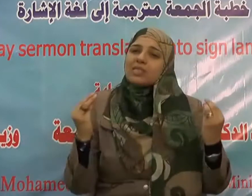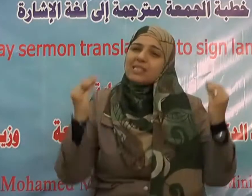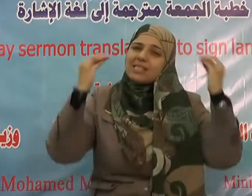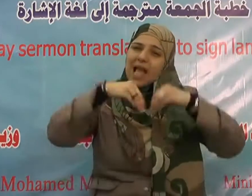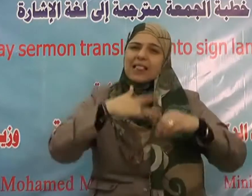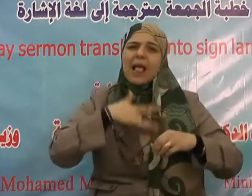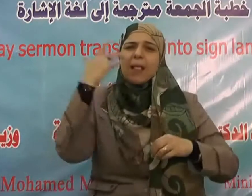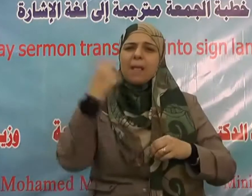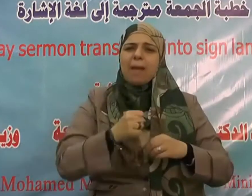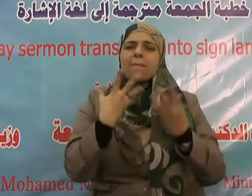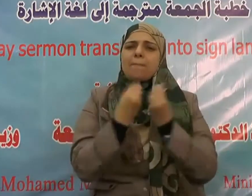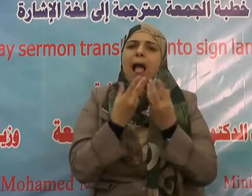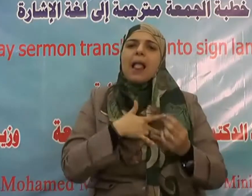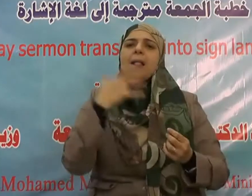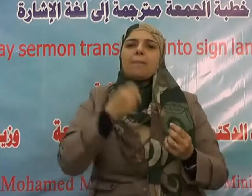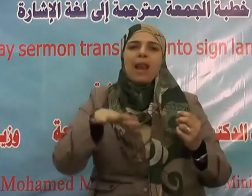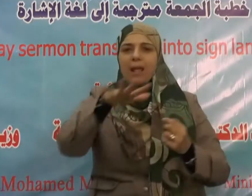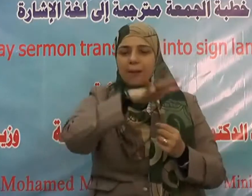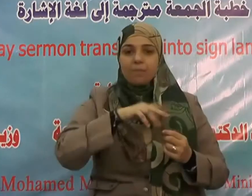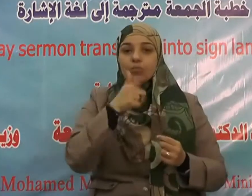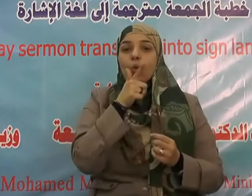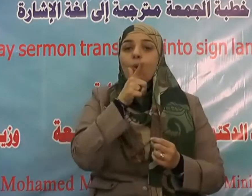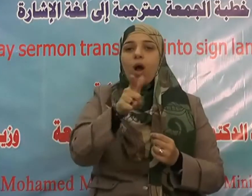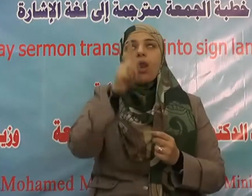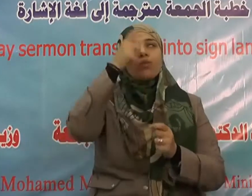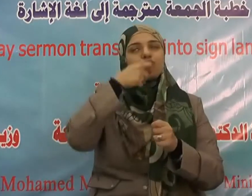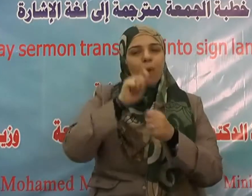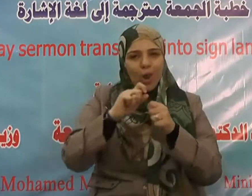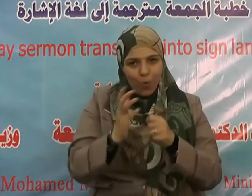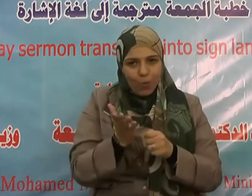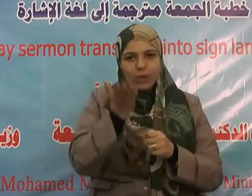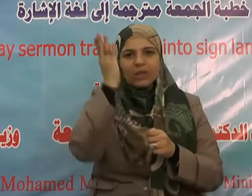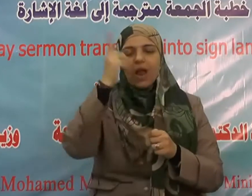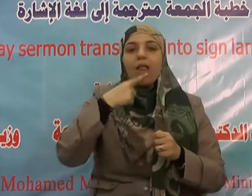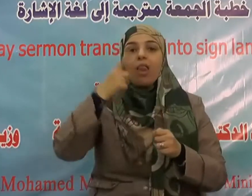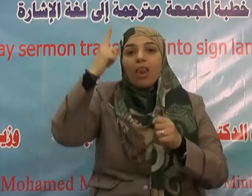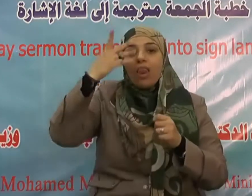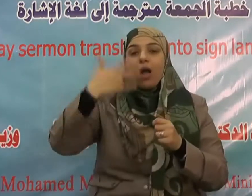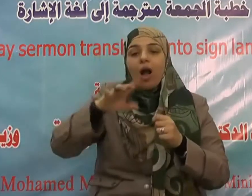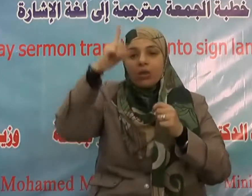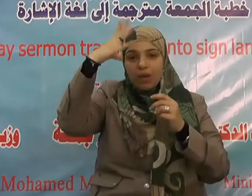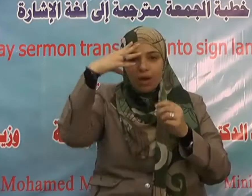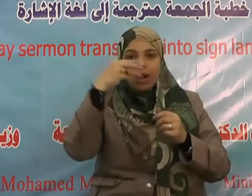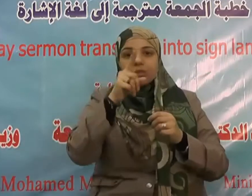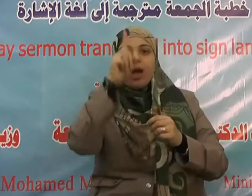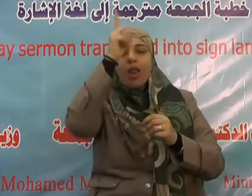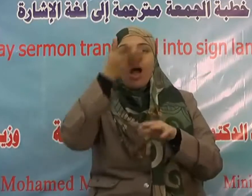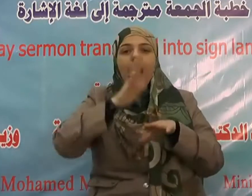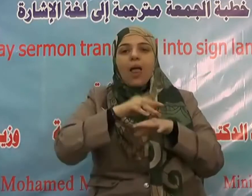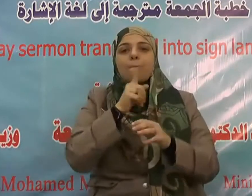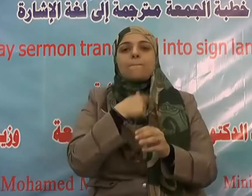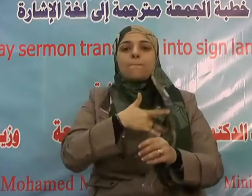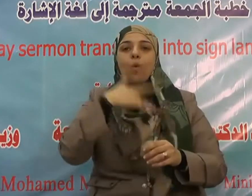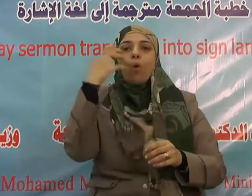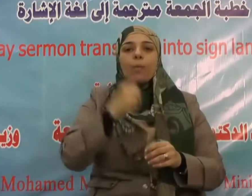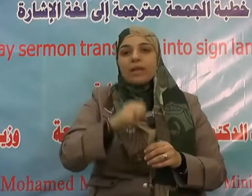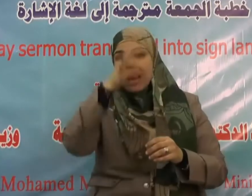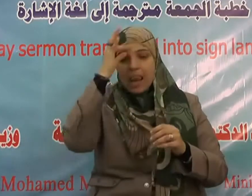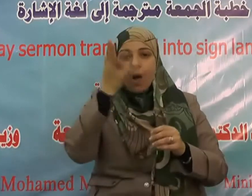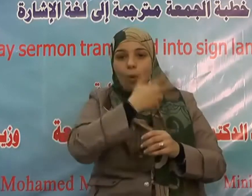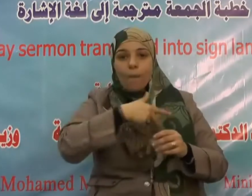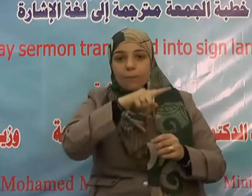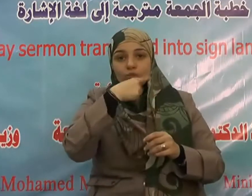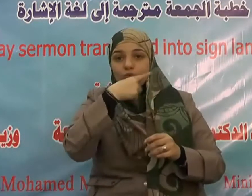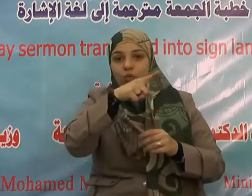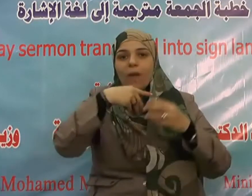له ومنها أن الإيمان يعصم صاحبه من ارتكاب